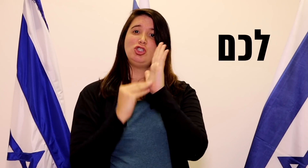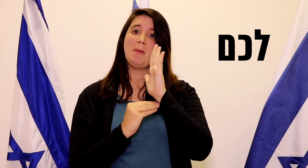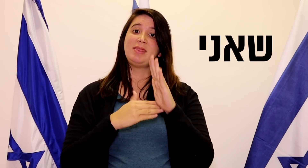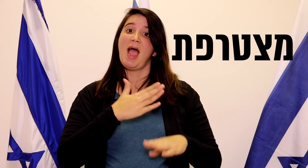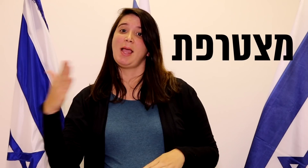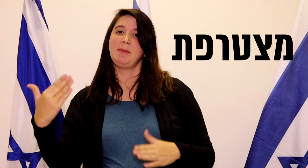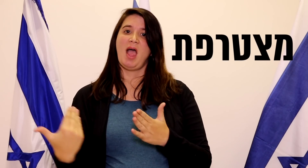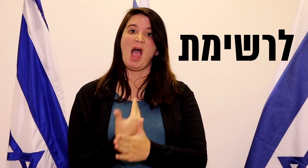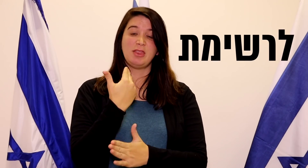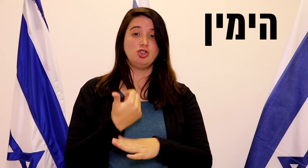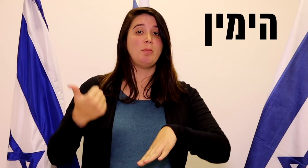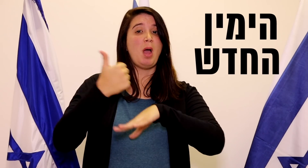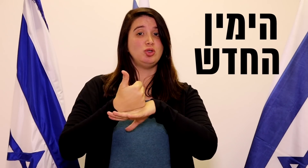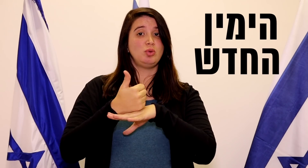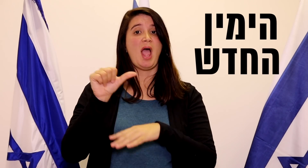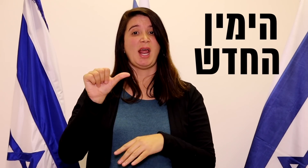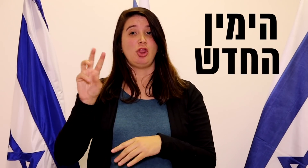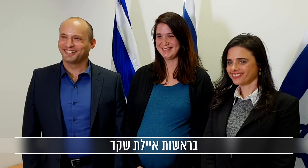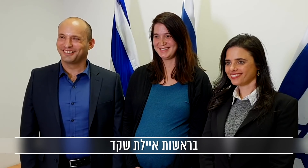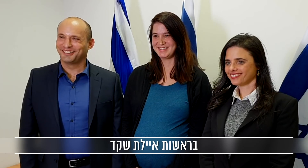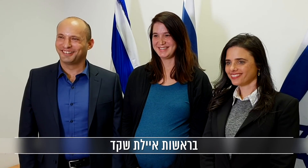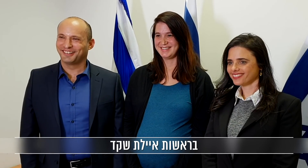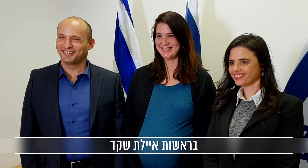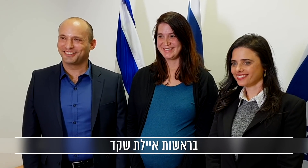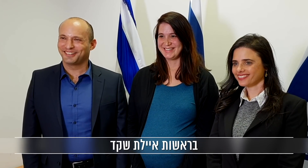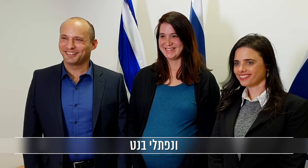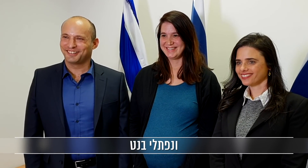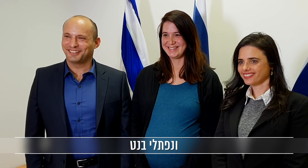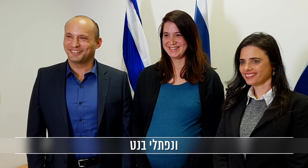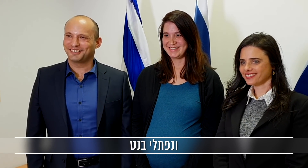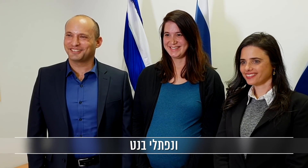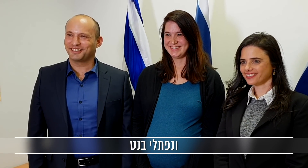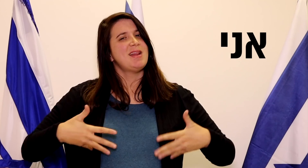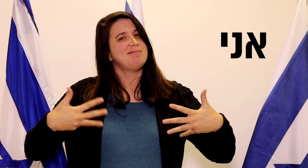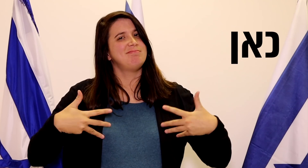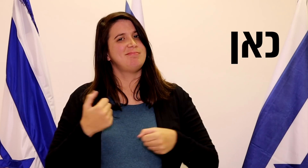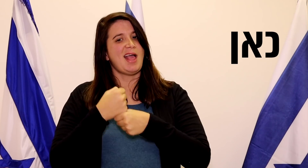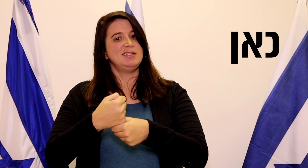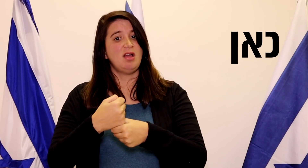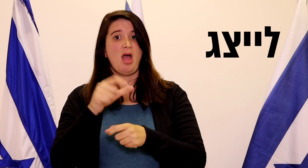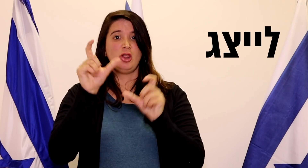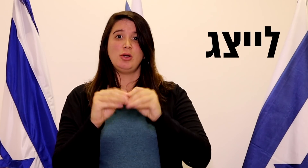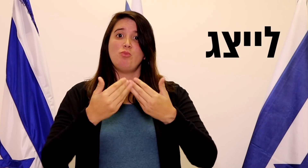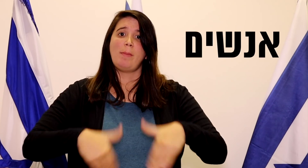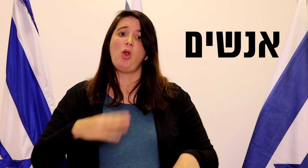שאני מצטרפת לרשימת הימין החדש בראשות הילד שקט ונפתלי בנט אני כאן לייצג אנשים עם